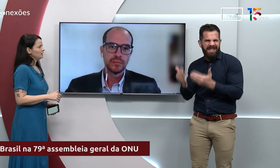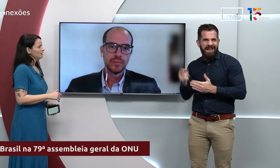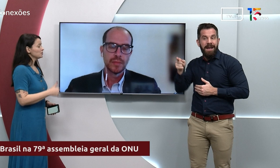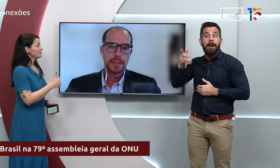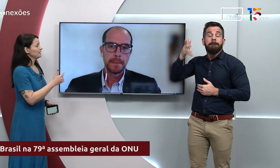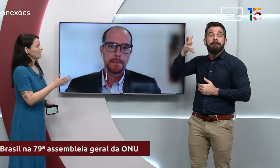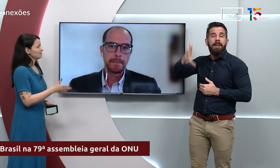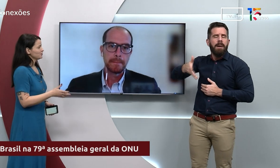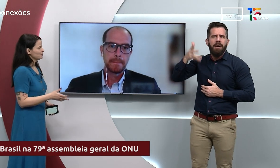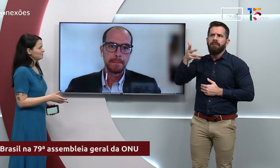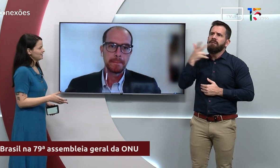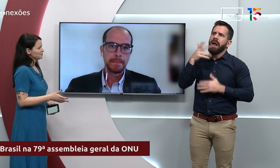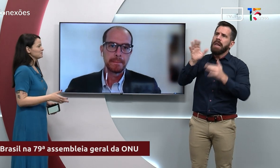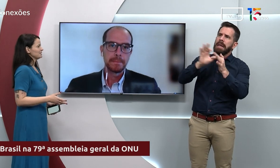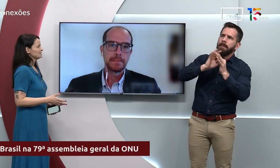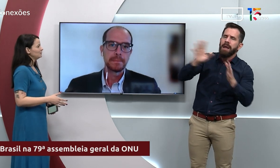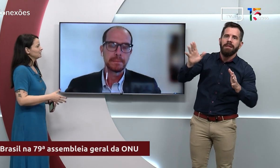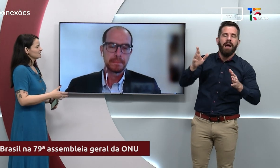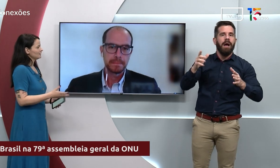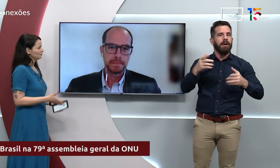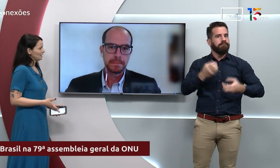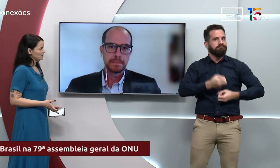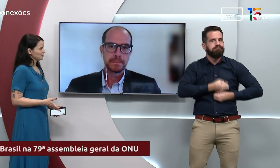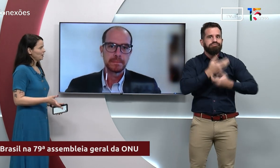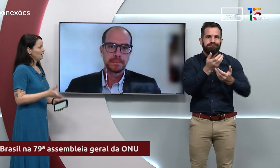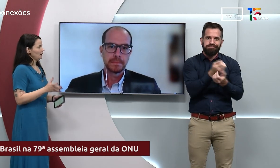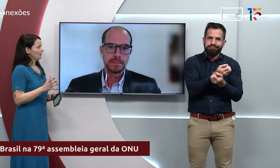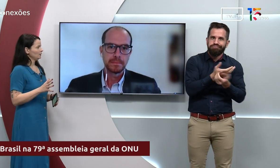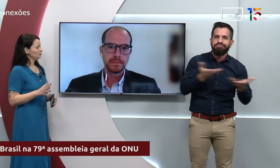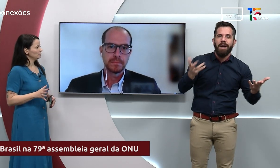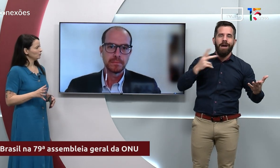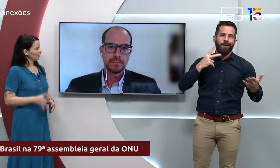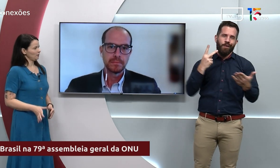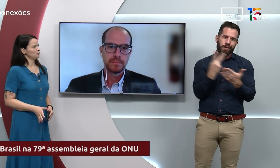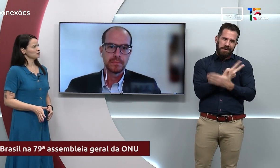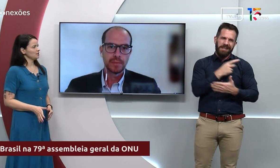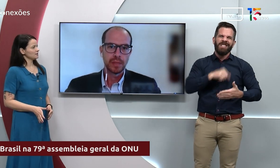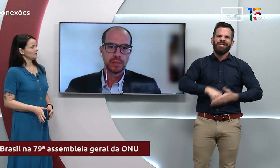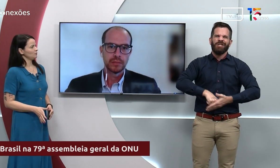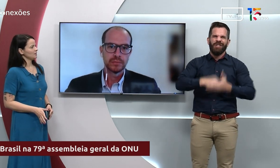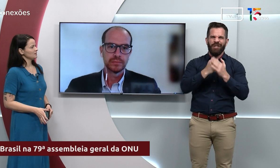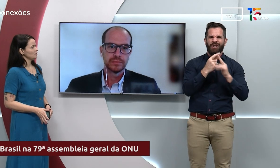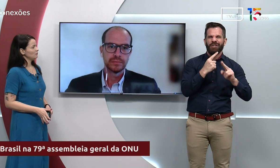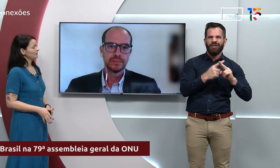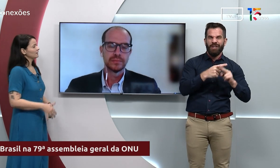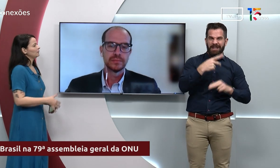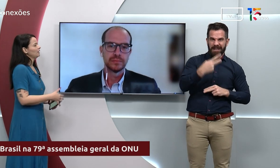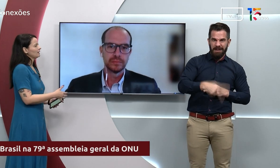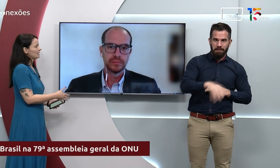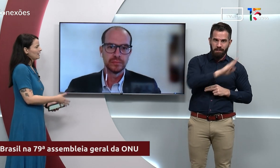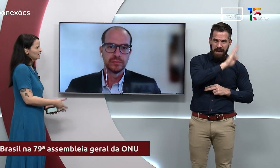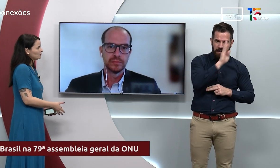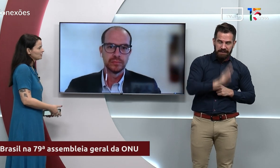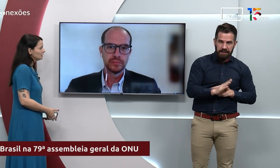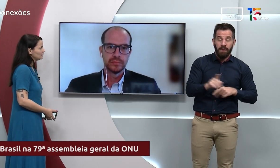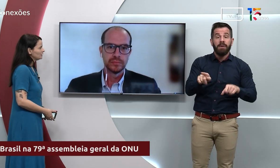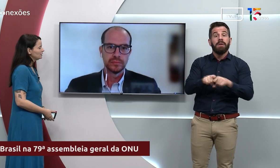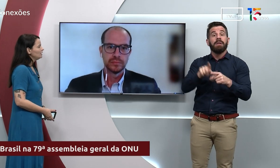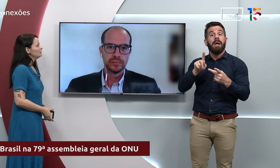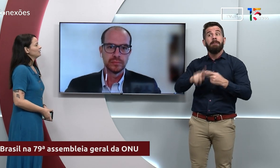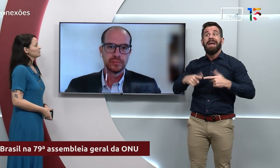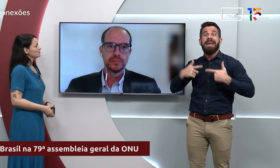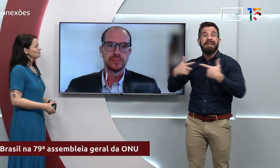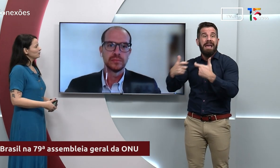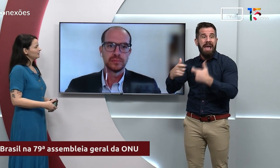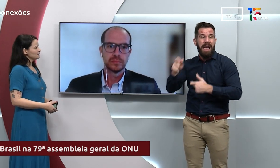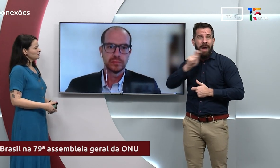fala de liberdade de imprensa e de expressão, citando o caso do bloqueio do X aqui no Brasil. Fala também da guerra na Ucrânia.